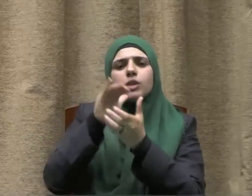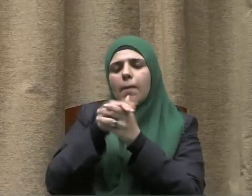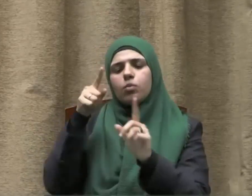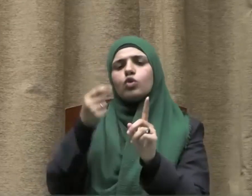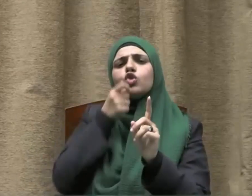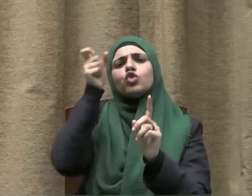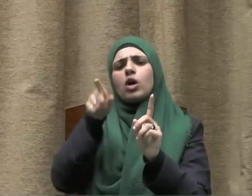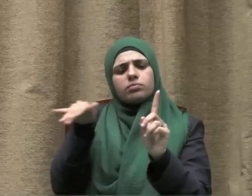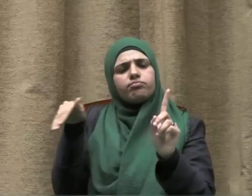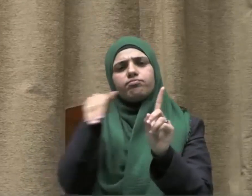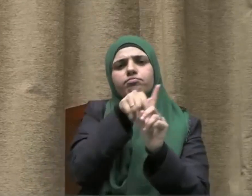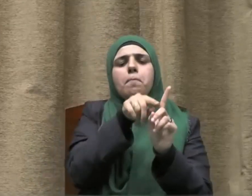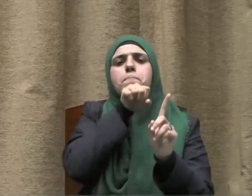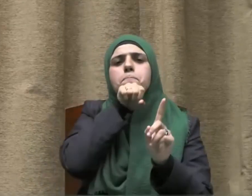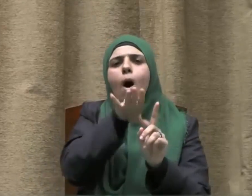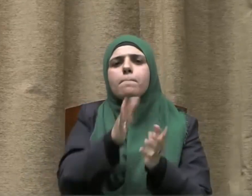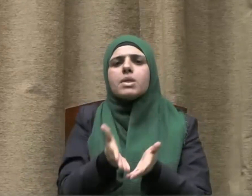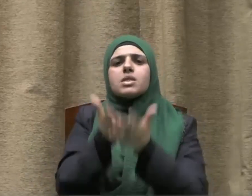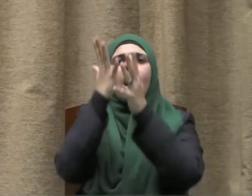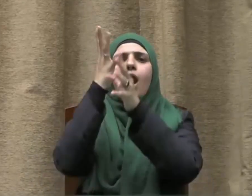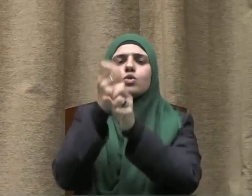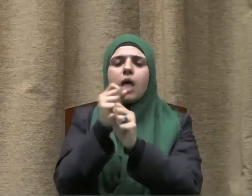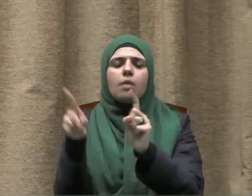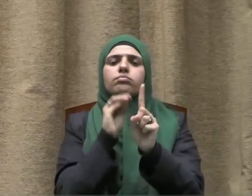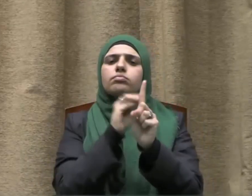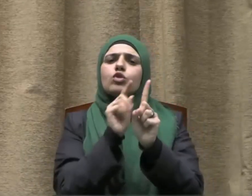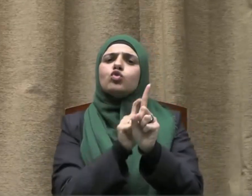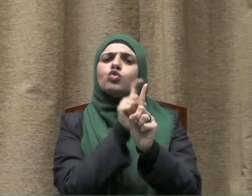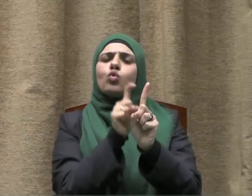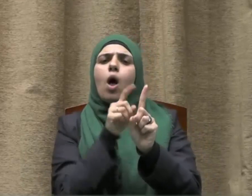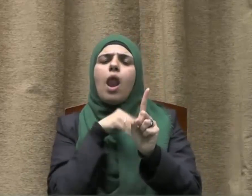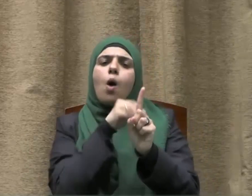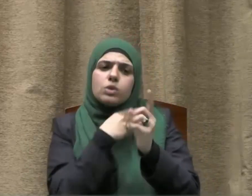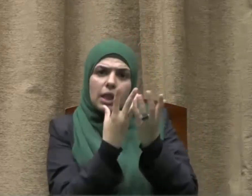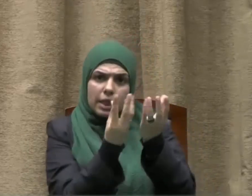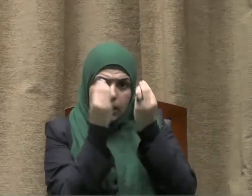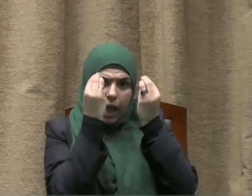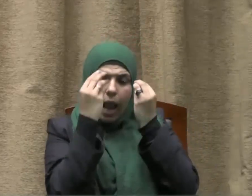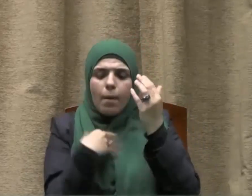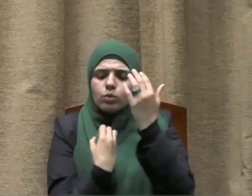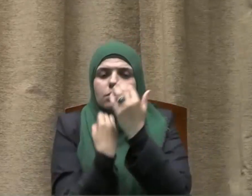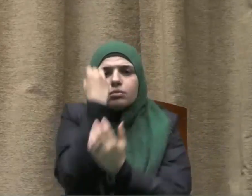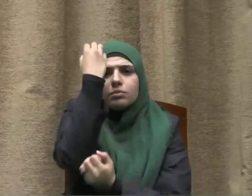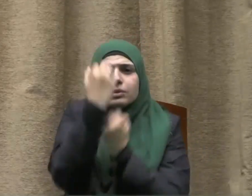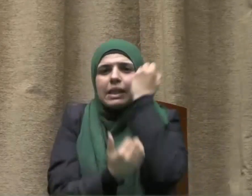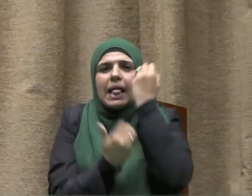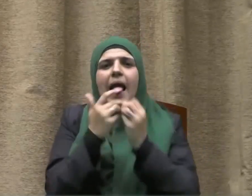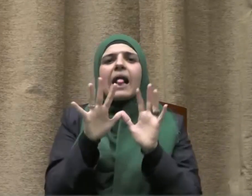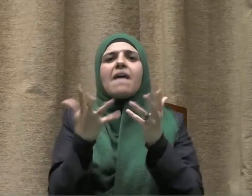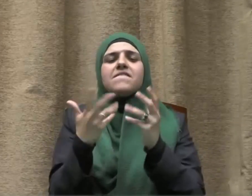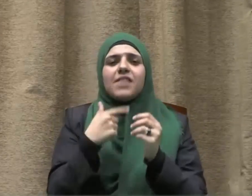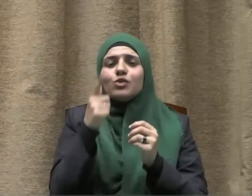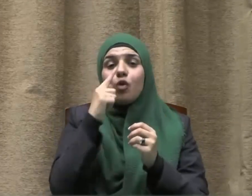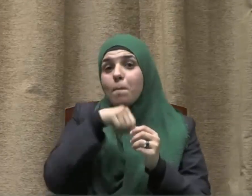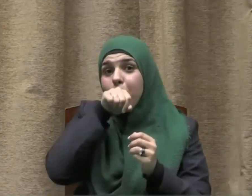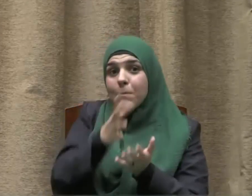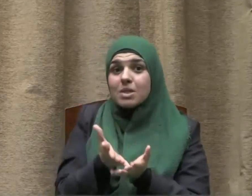جاء إلى النبي صلى الله عليه وسلم ليتعلم منه الوضوء فأراه صلى الله